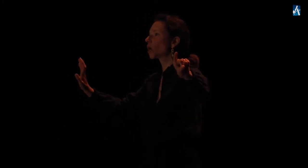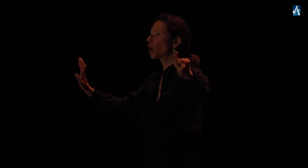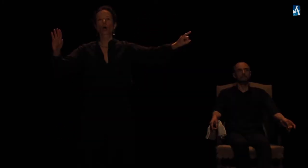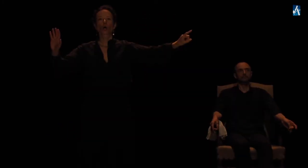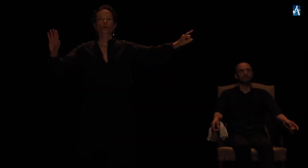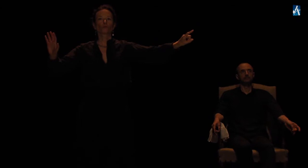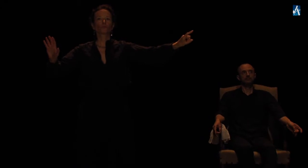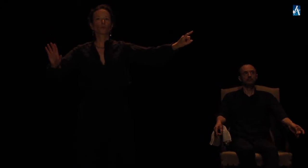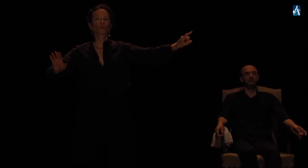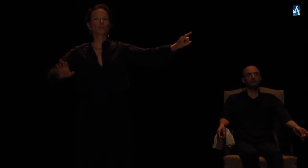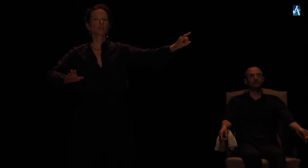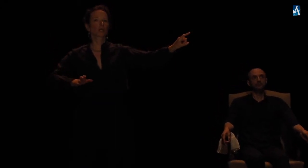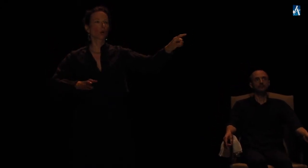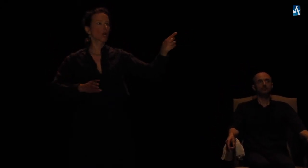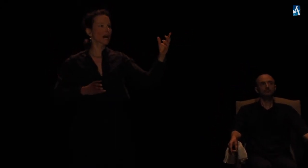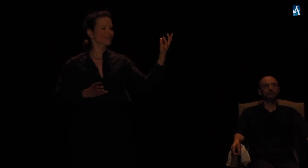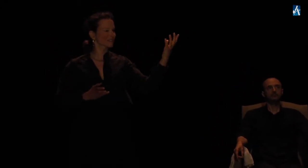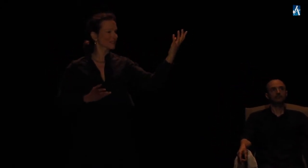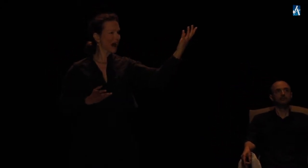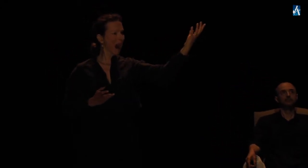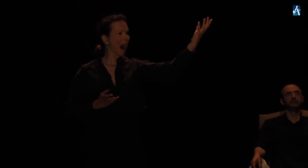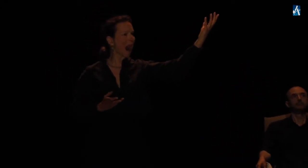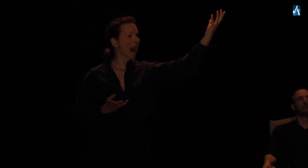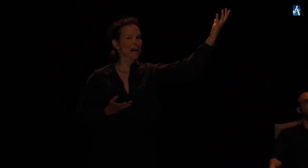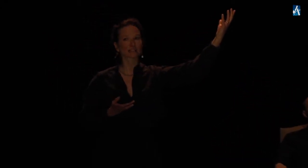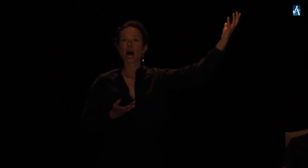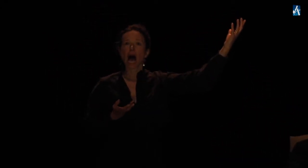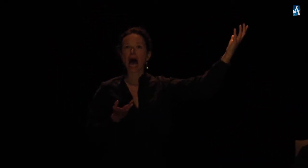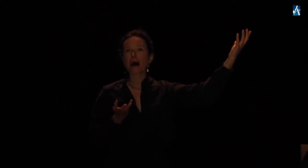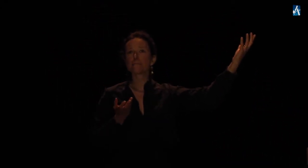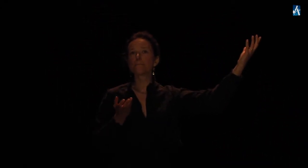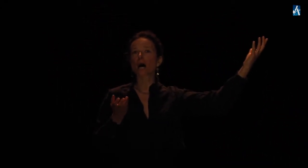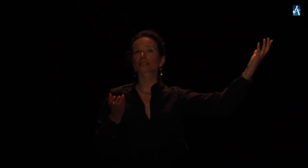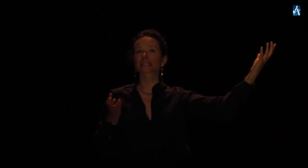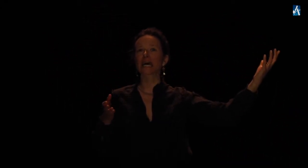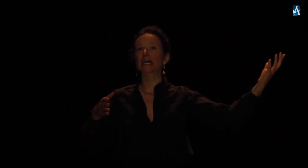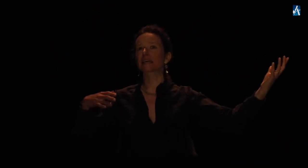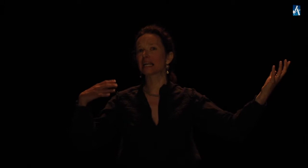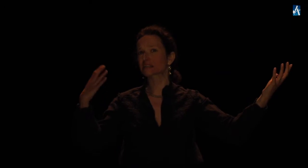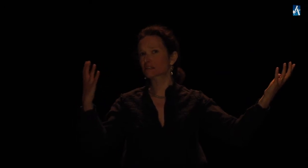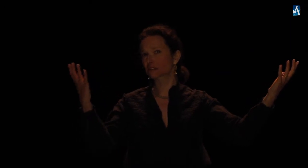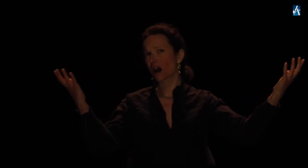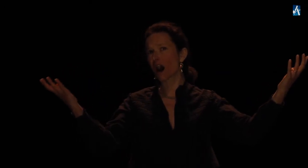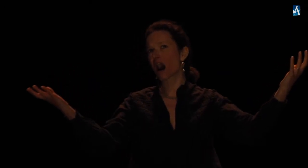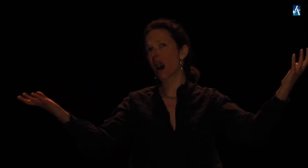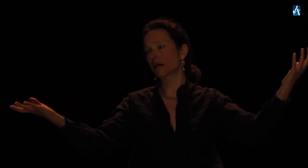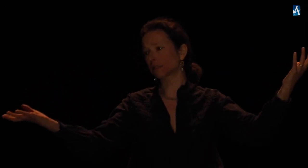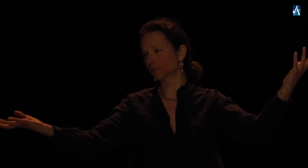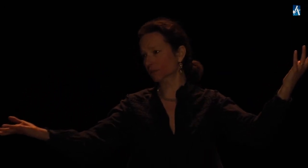Vous dit que Ladislas Est meurtrier d'Alexandre Cendre